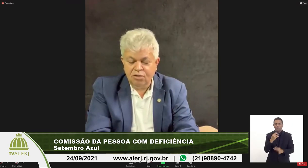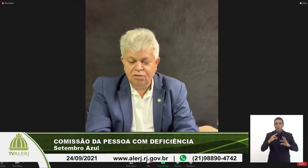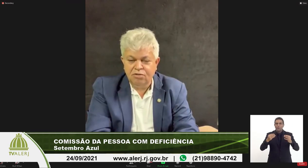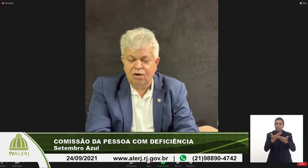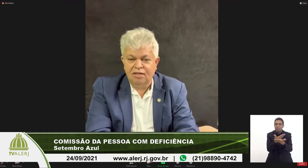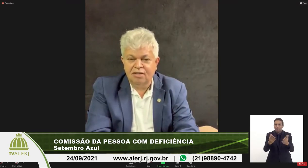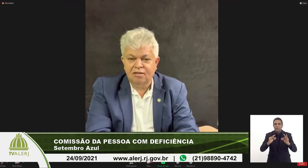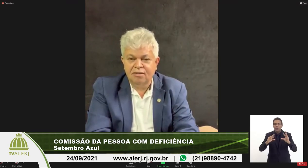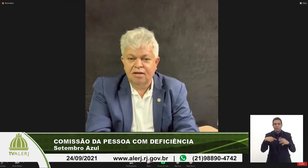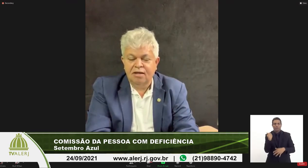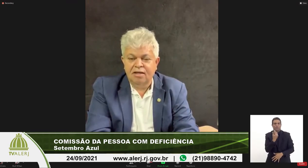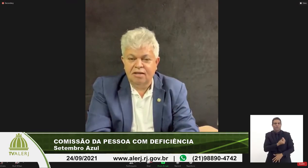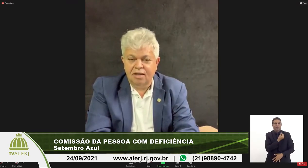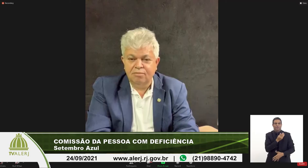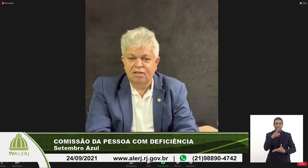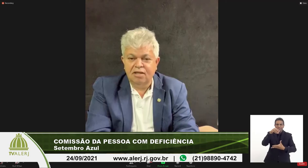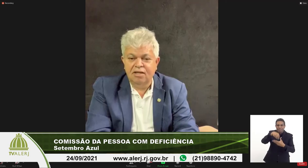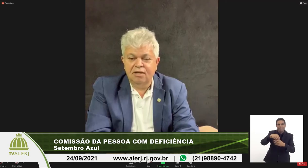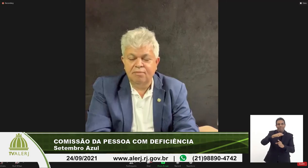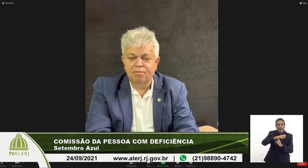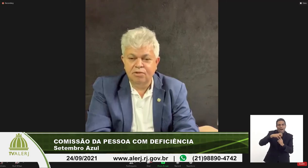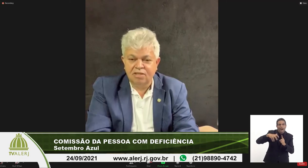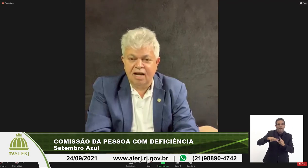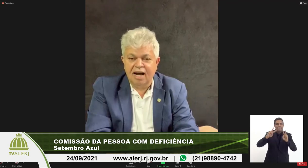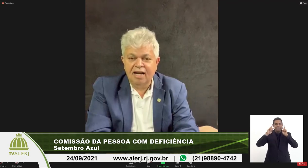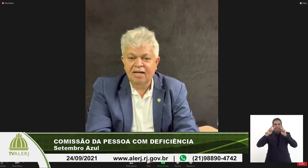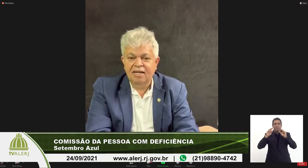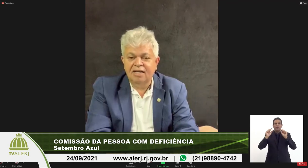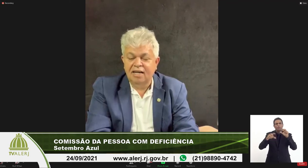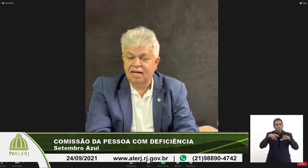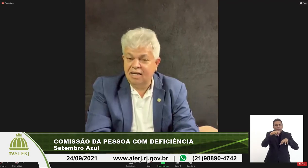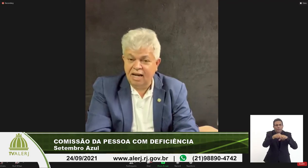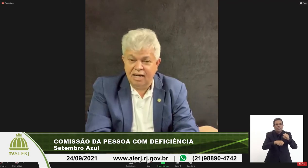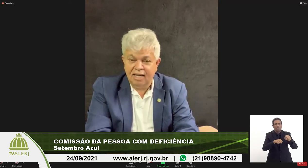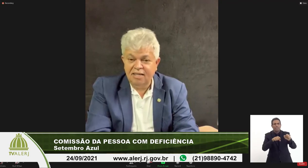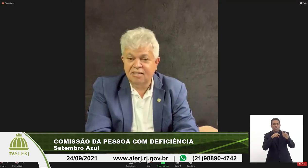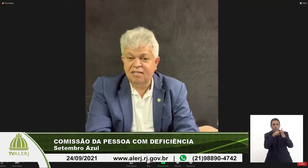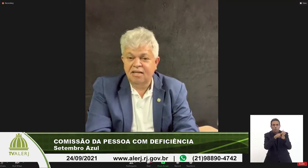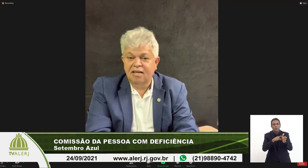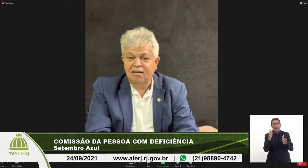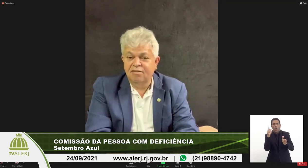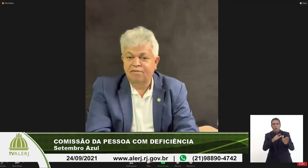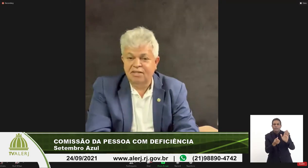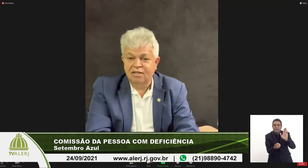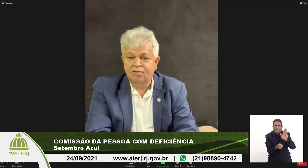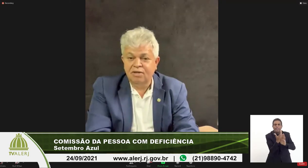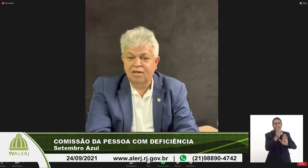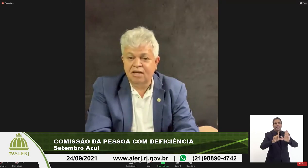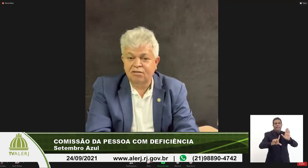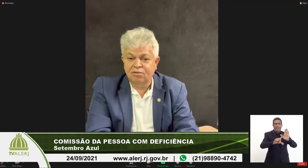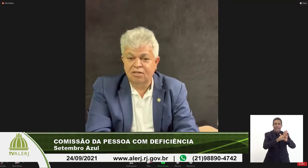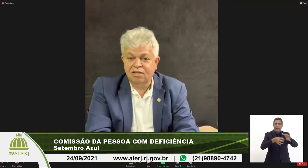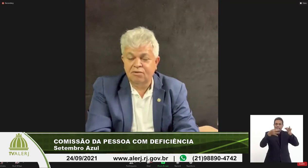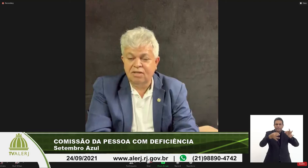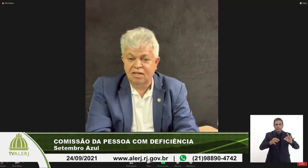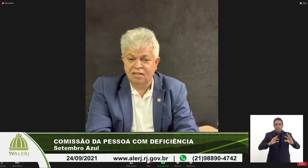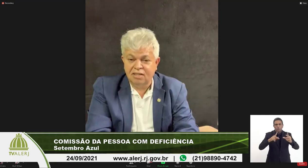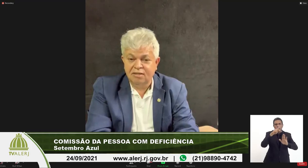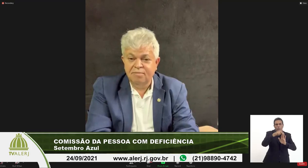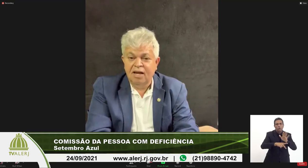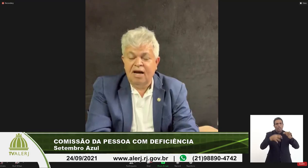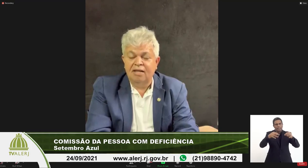todos nós que temos que buscar criar leis e fazer com que as coisas